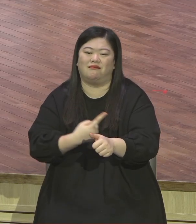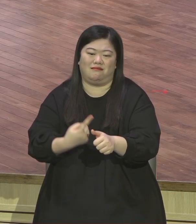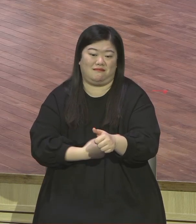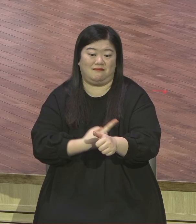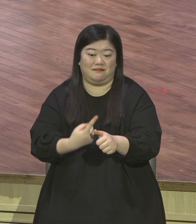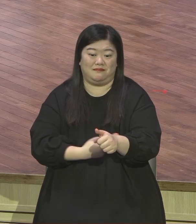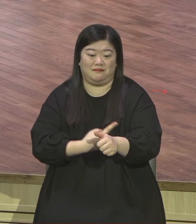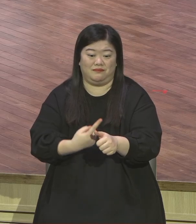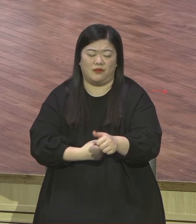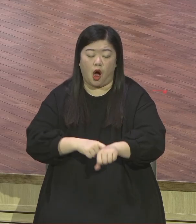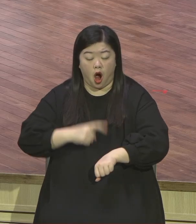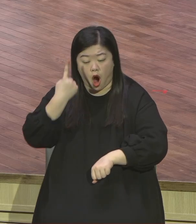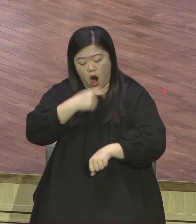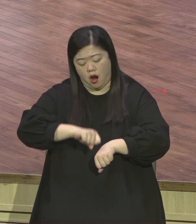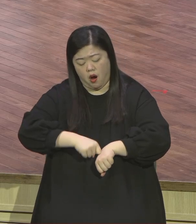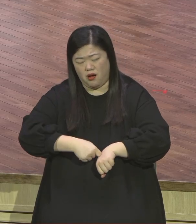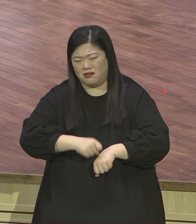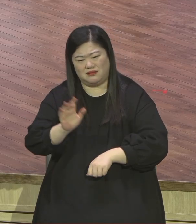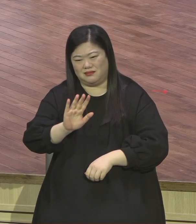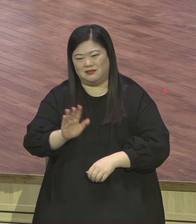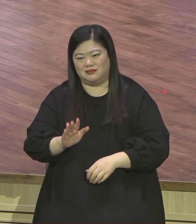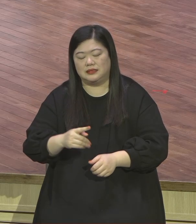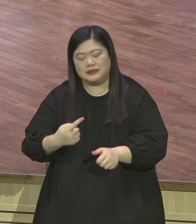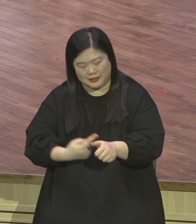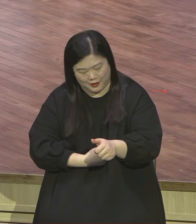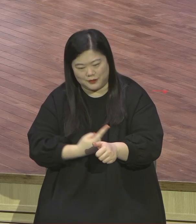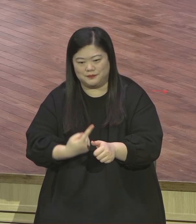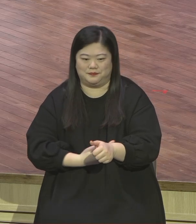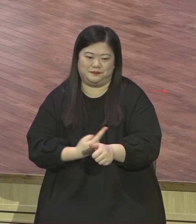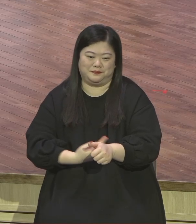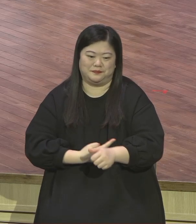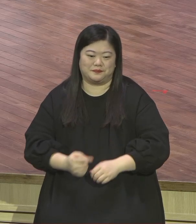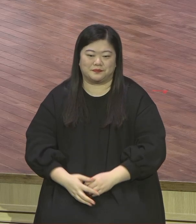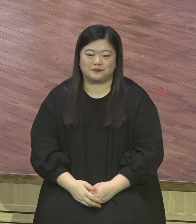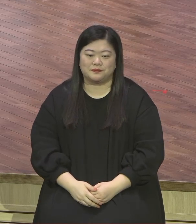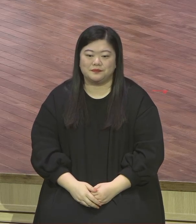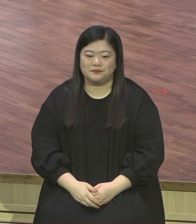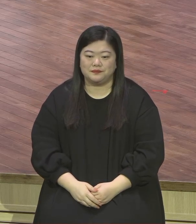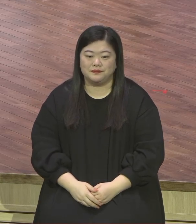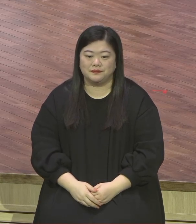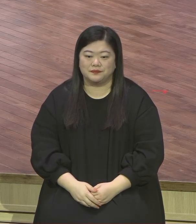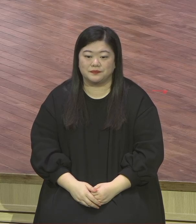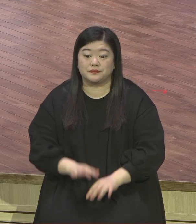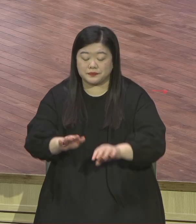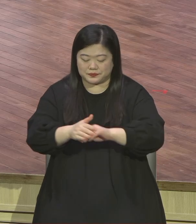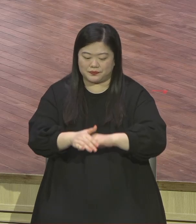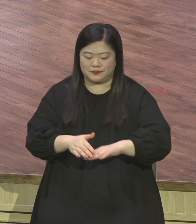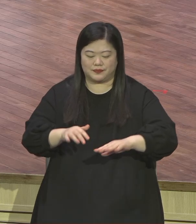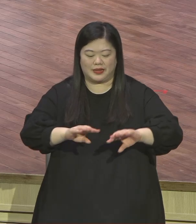본문에 보면 감추인 보아를 발견한 농부는 그 가치가